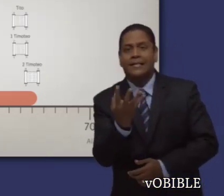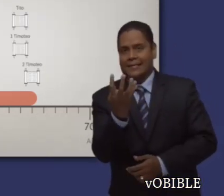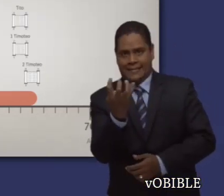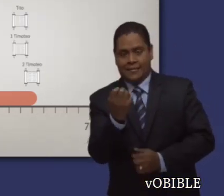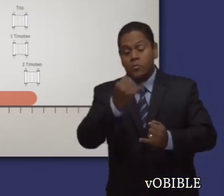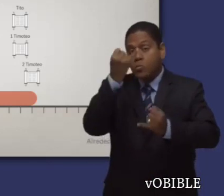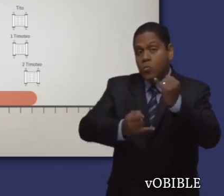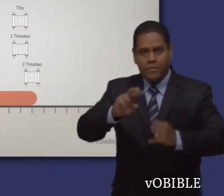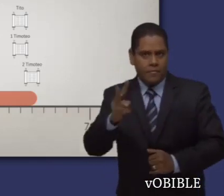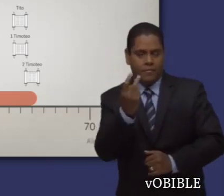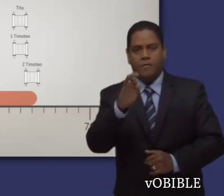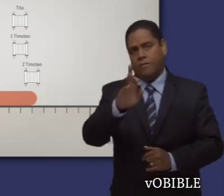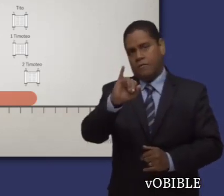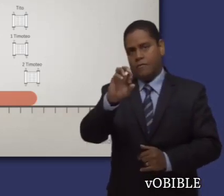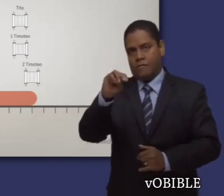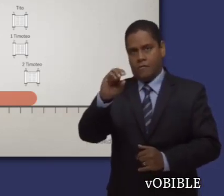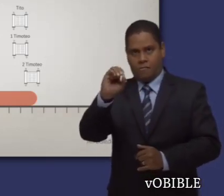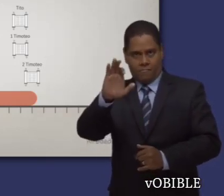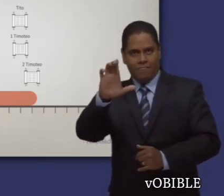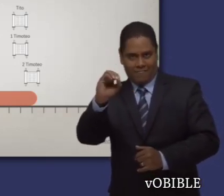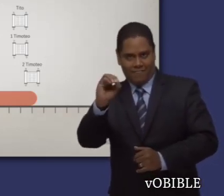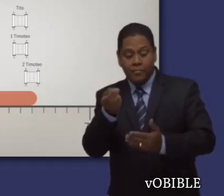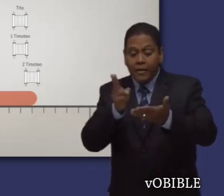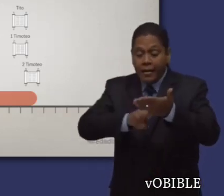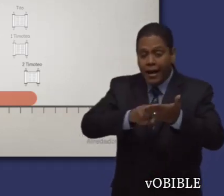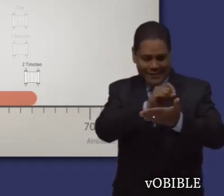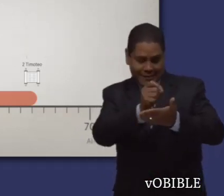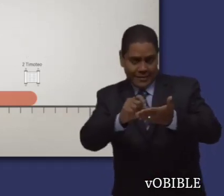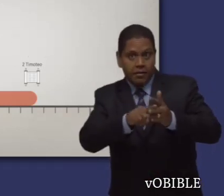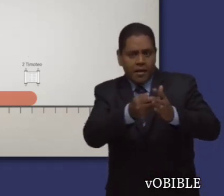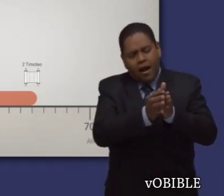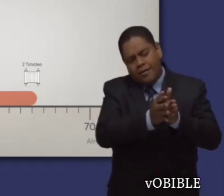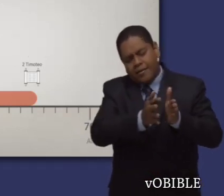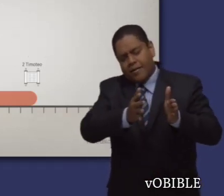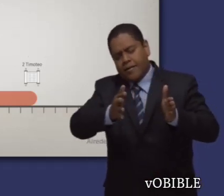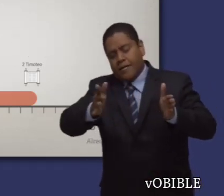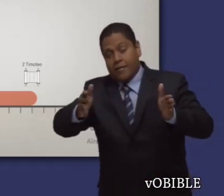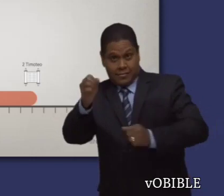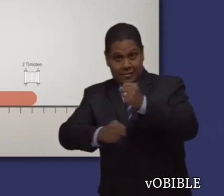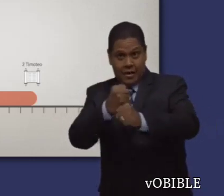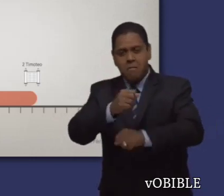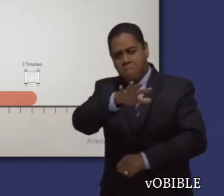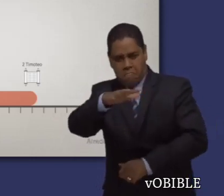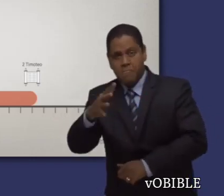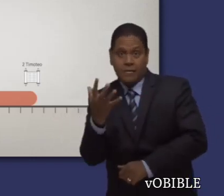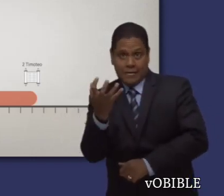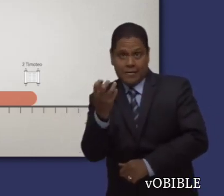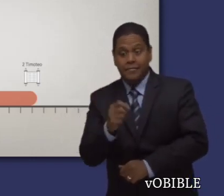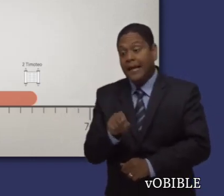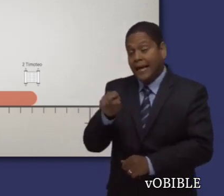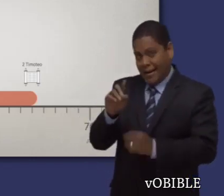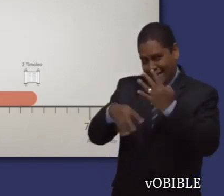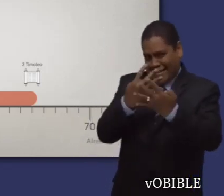Pablo escribió durante un periodo de unos 15 años. Escribió al menos cinco de esas cartas durante sus